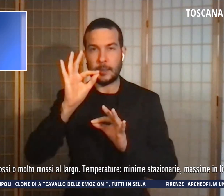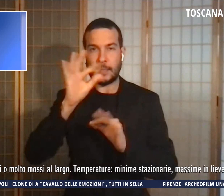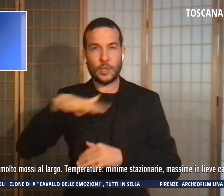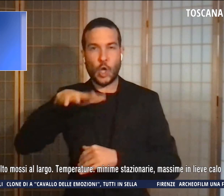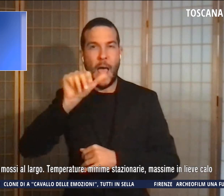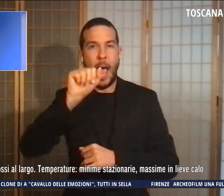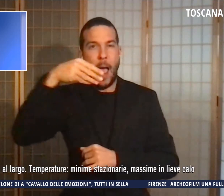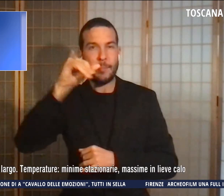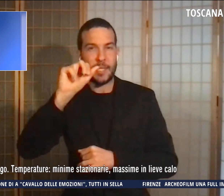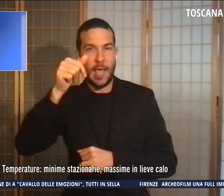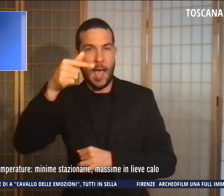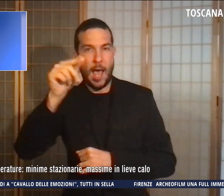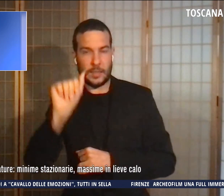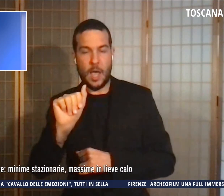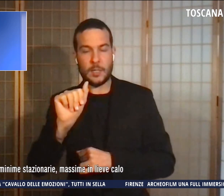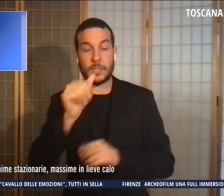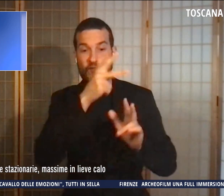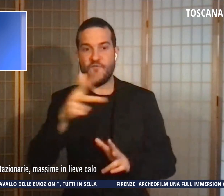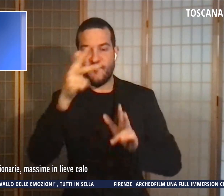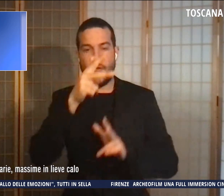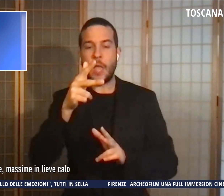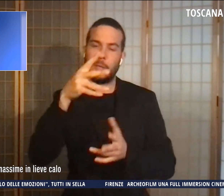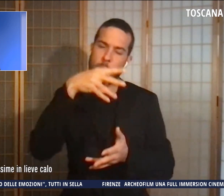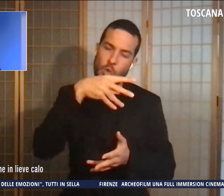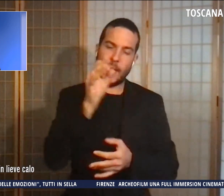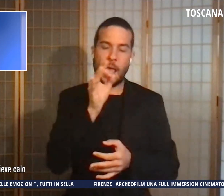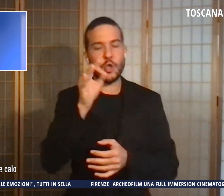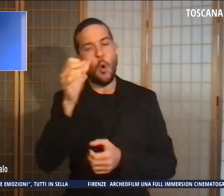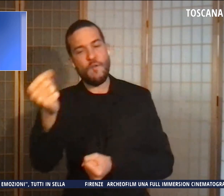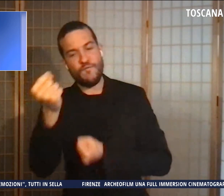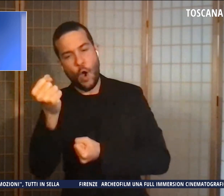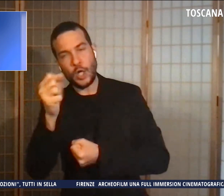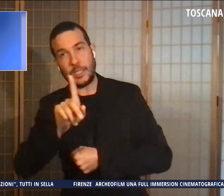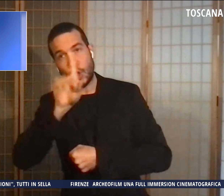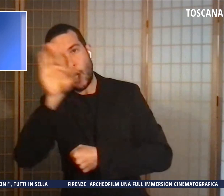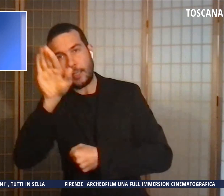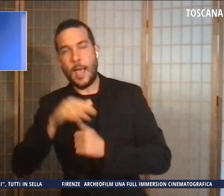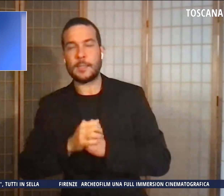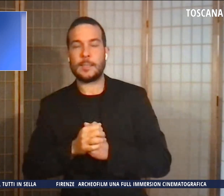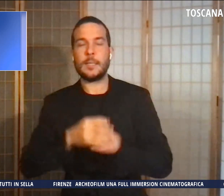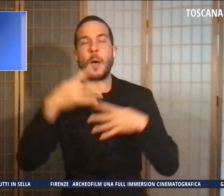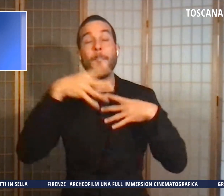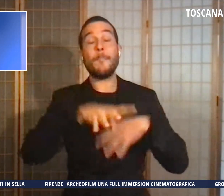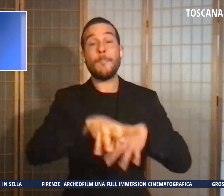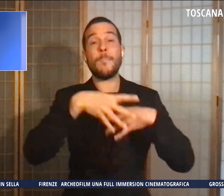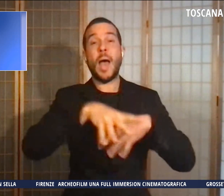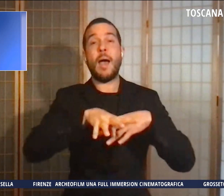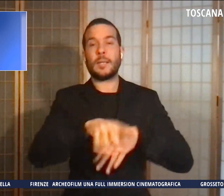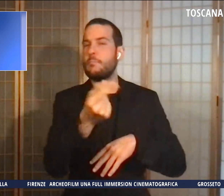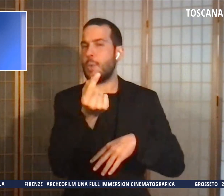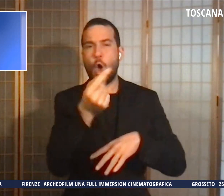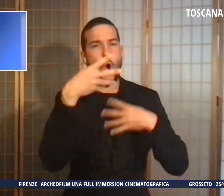moderati o forti localmente da nord-est. I mari sono poco mossi sotto